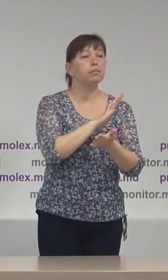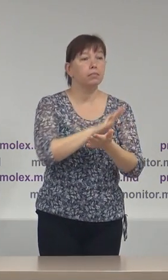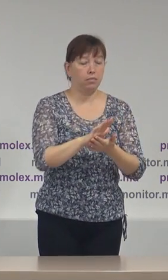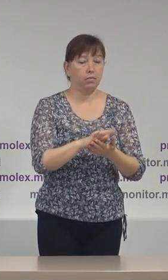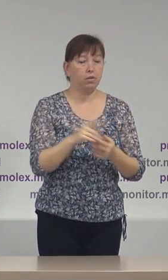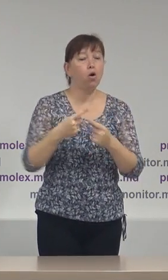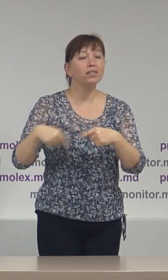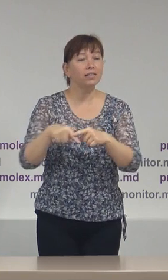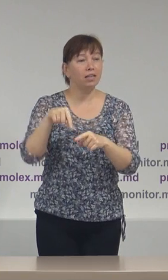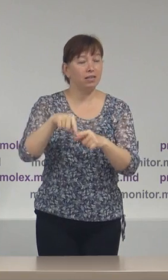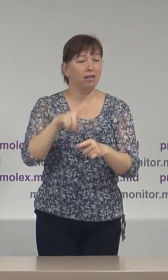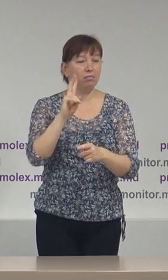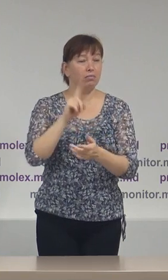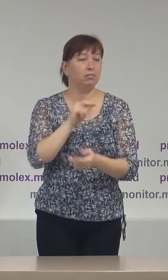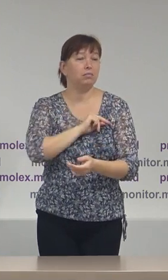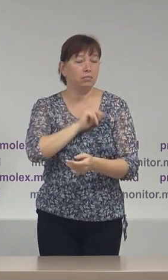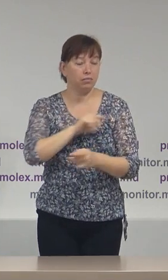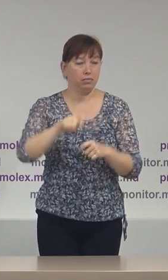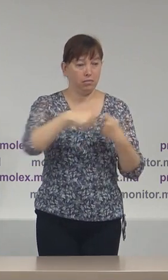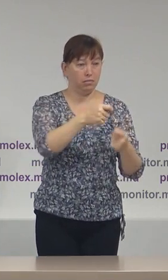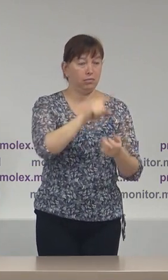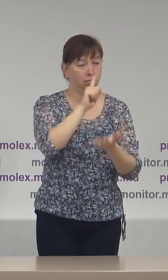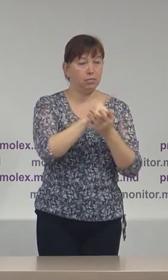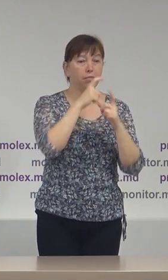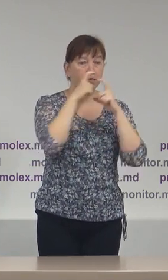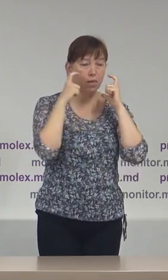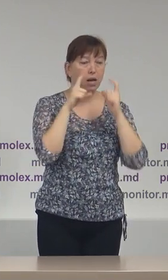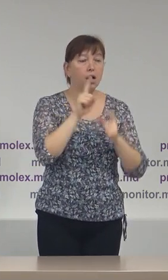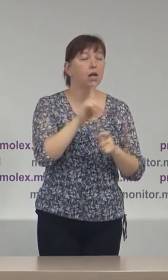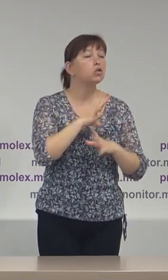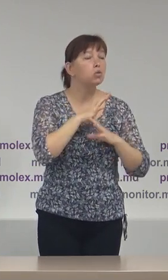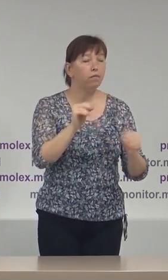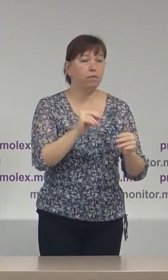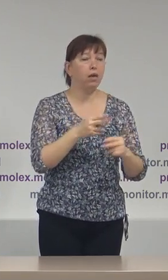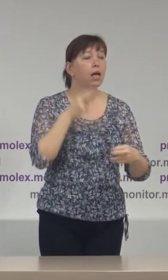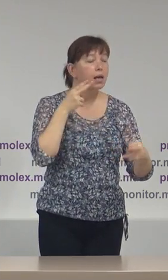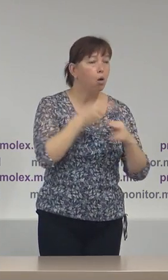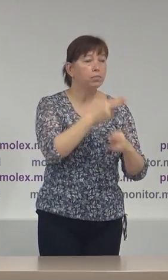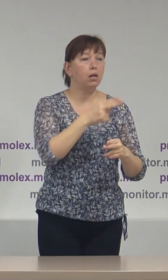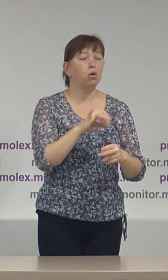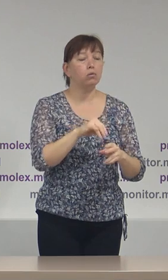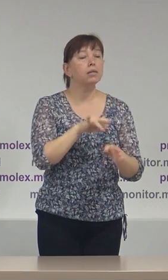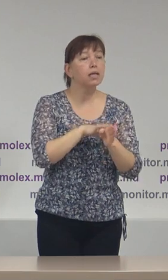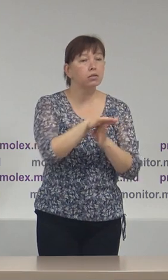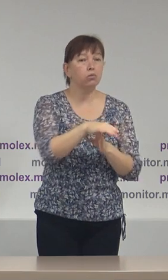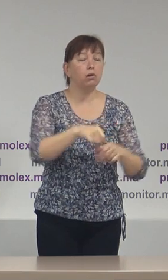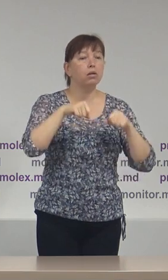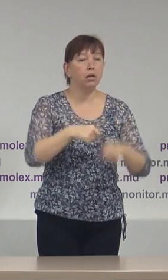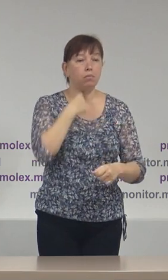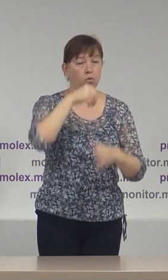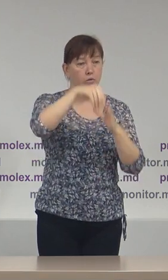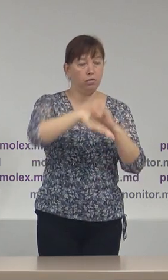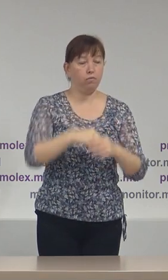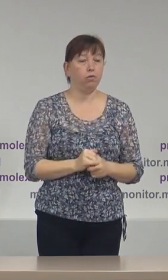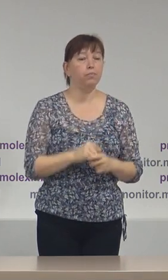organul electoral mască de protecție, așa încât să nu fie obstacol în exercitarea dreptului de vot. O altă